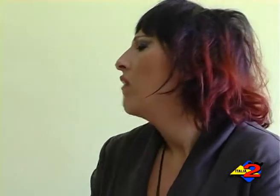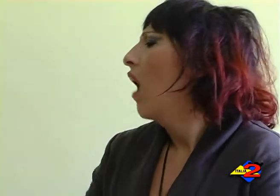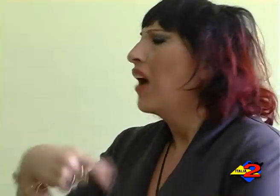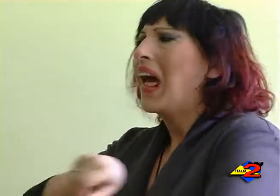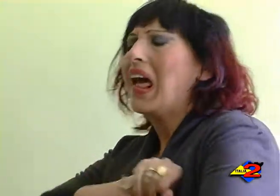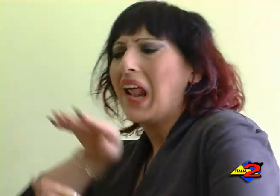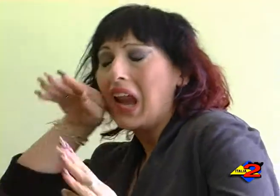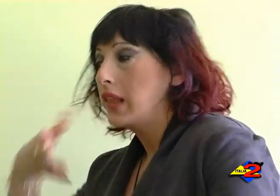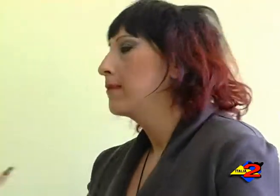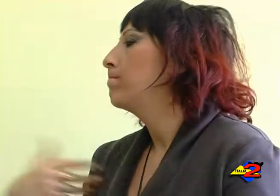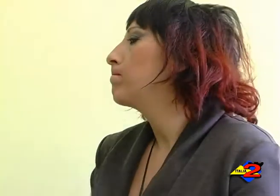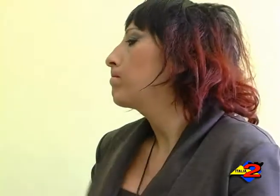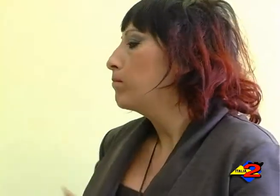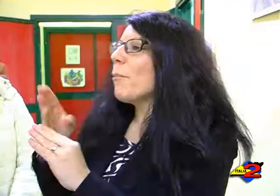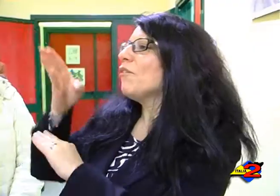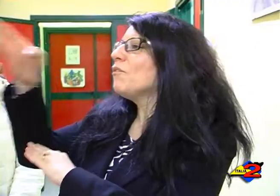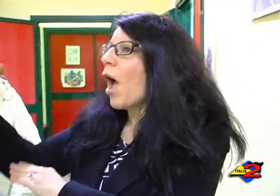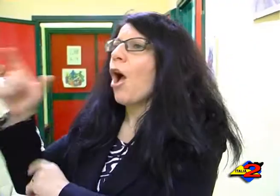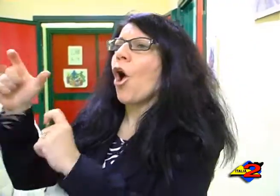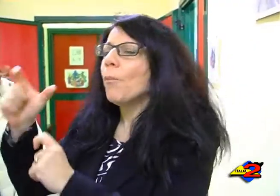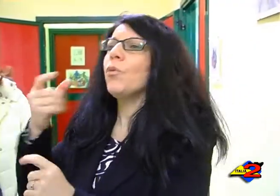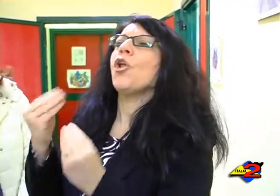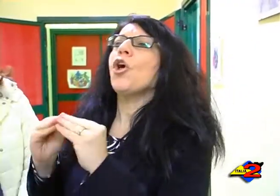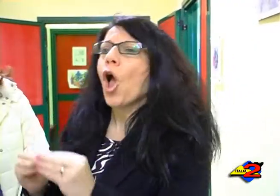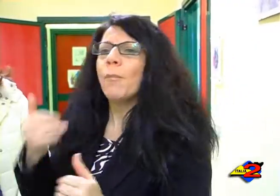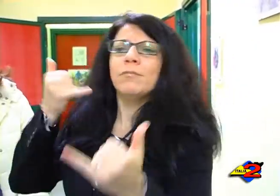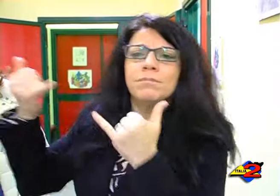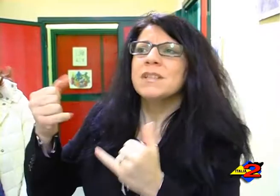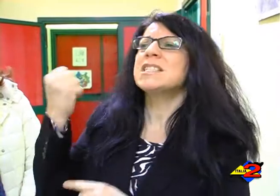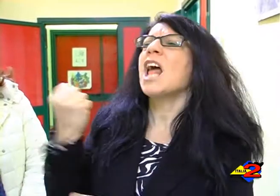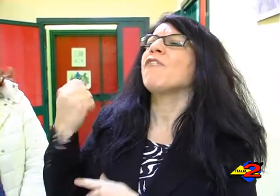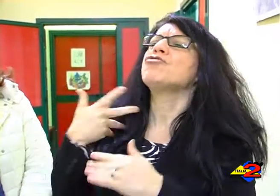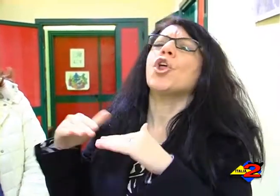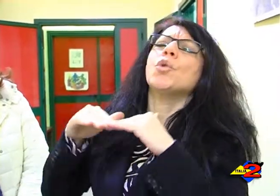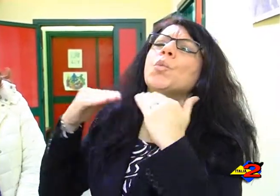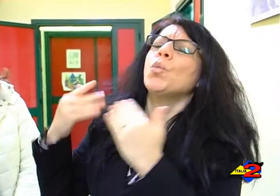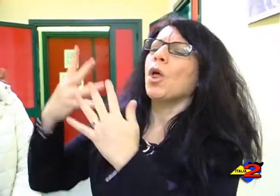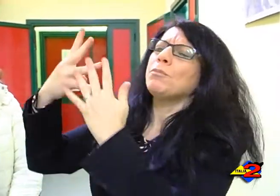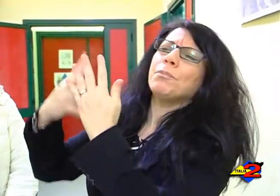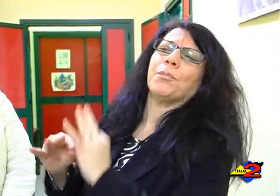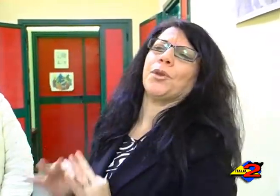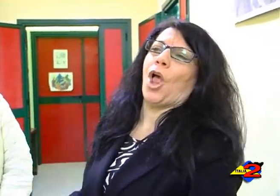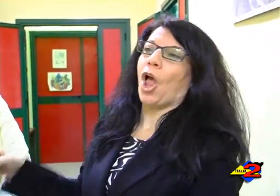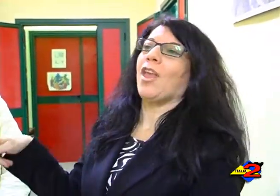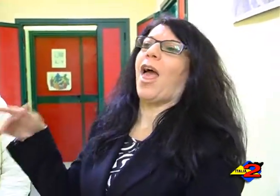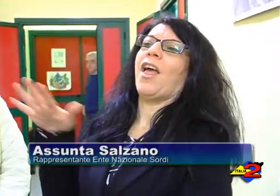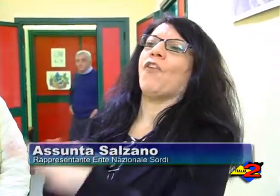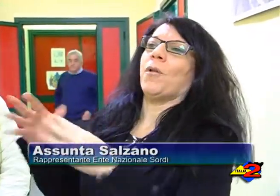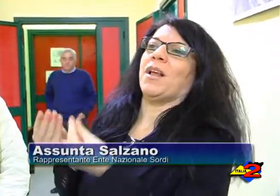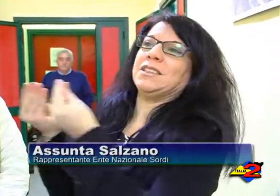Sarà un punto di informazione per le persone sorde, un servizio di ponte telefonico, un servizio